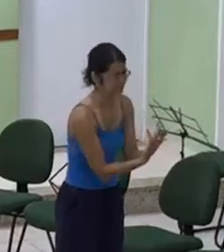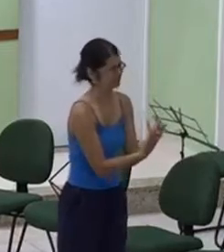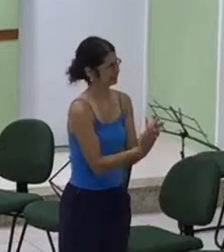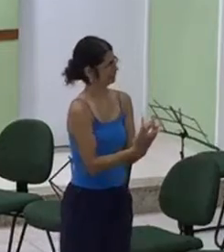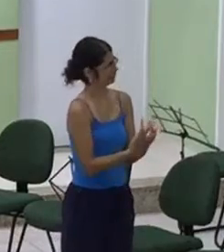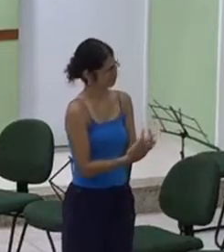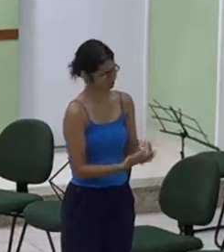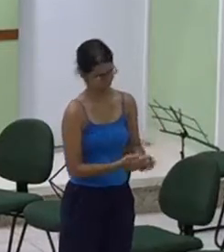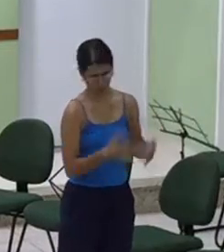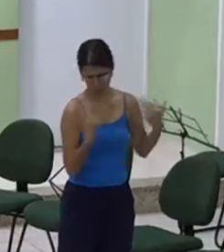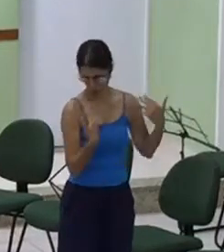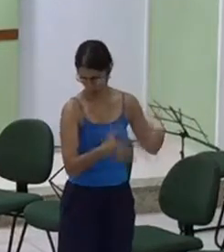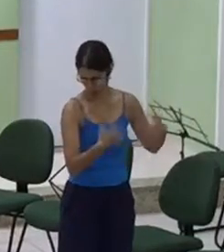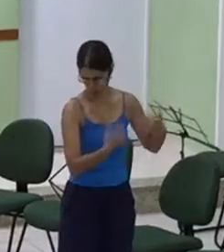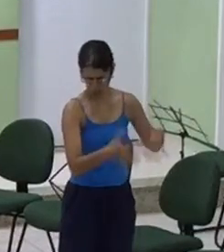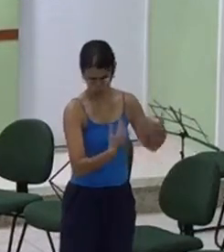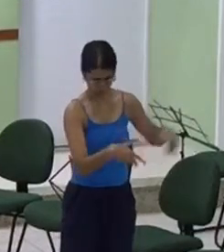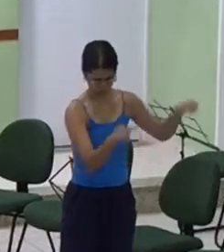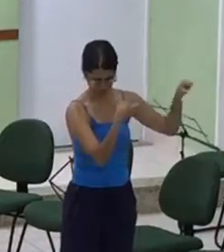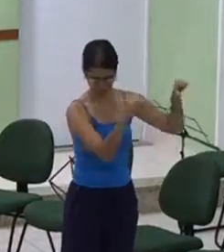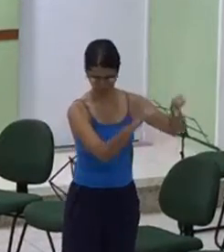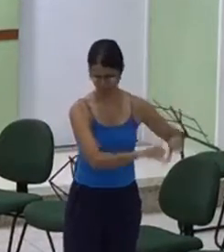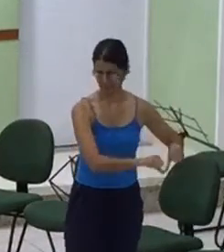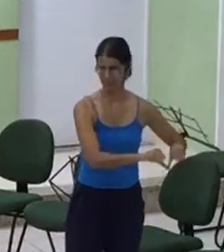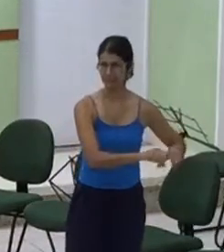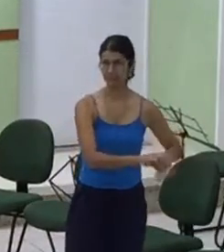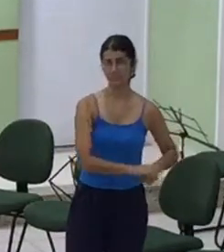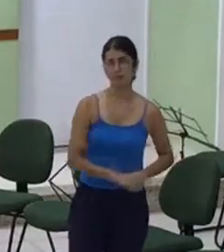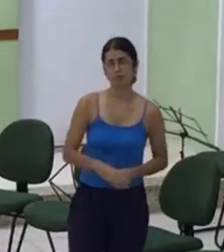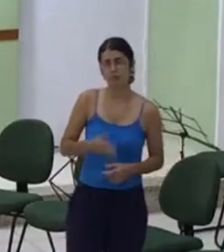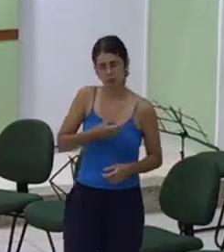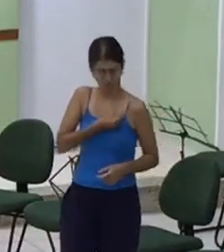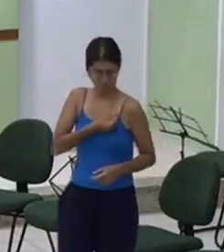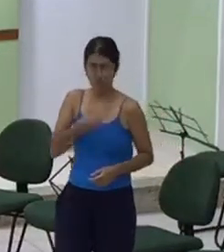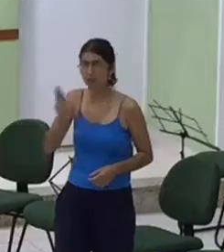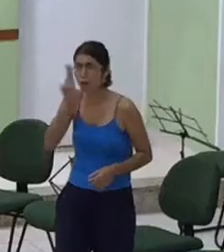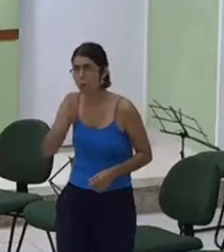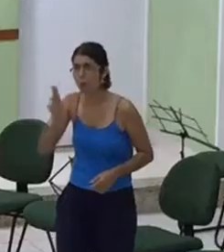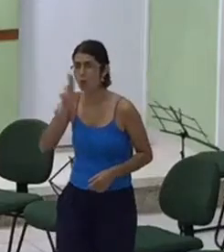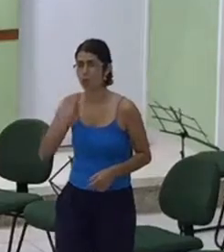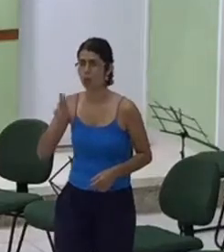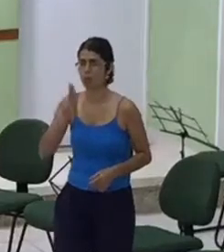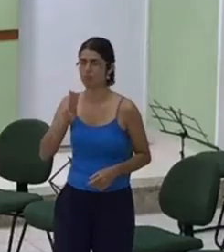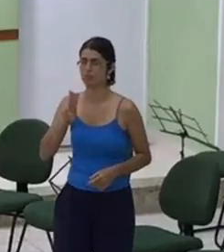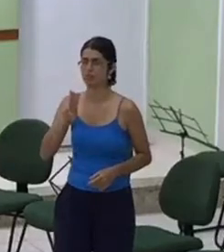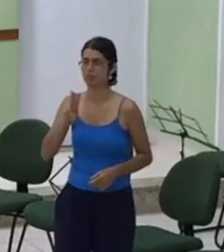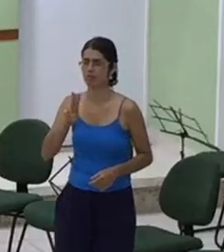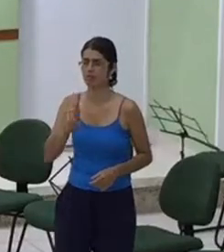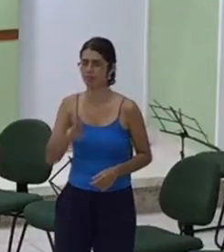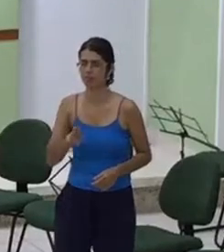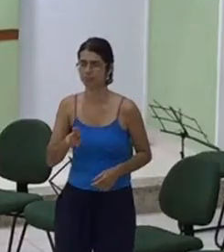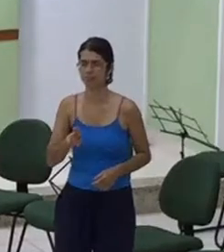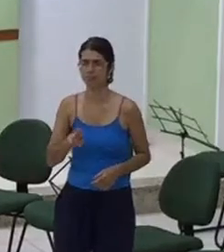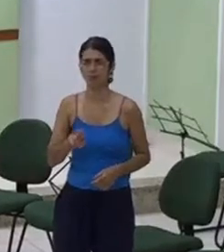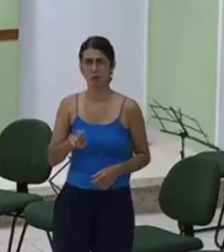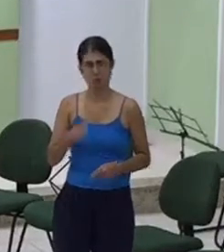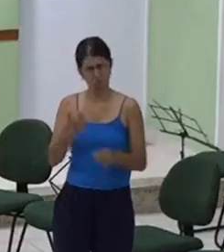regeneração. Usa-nos, Senhor, na limitação de nossa potencialidade, aumentando em